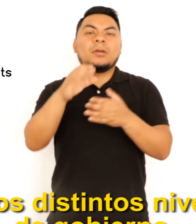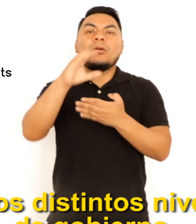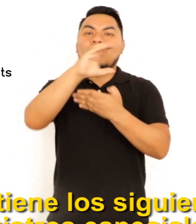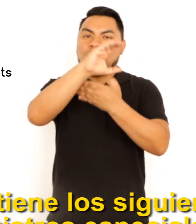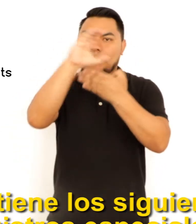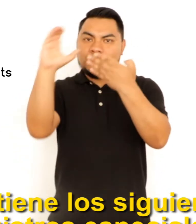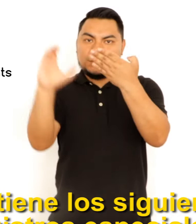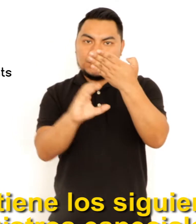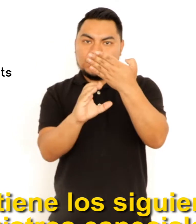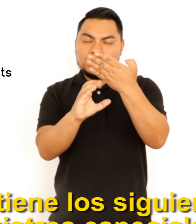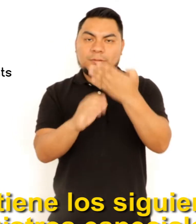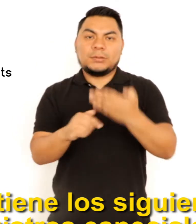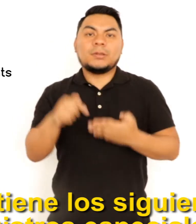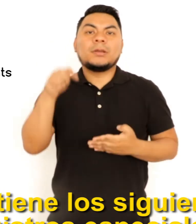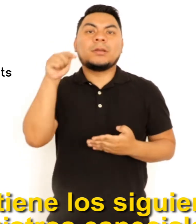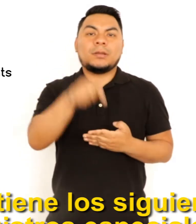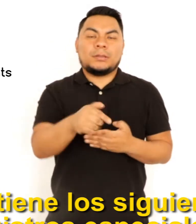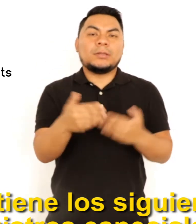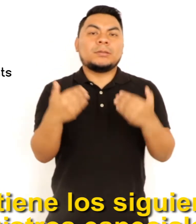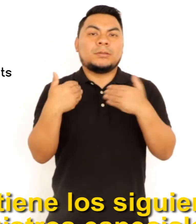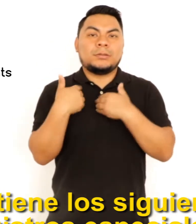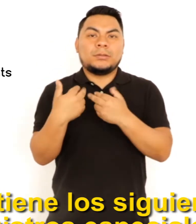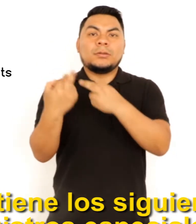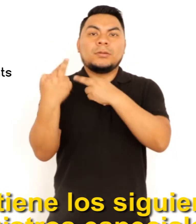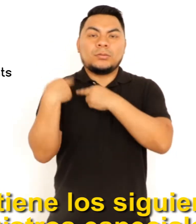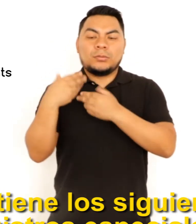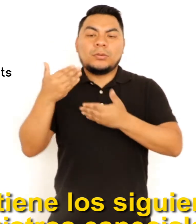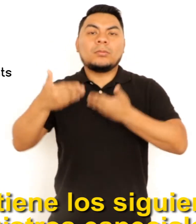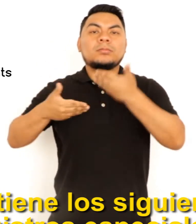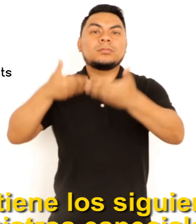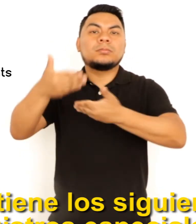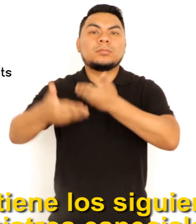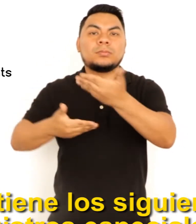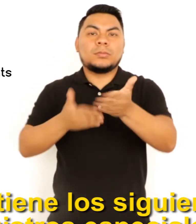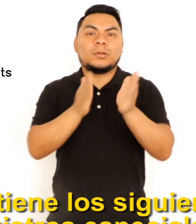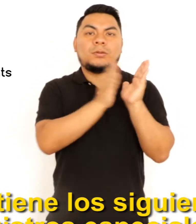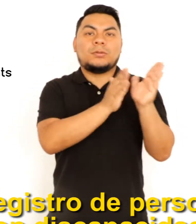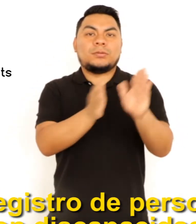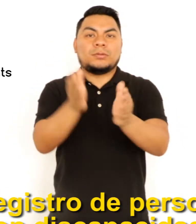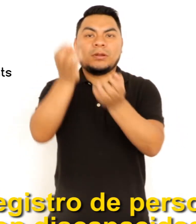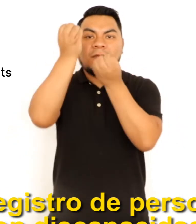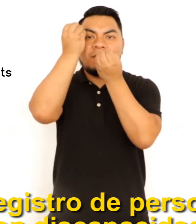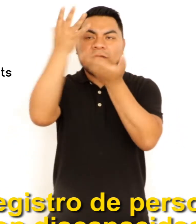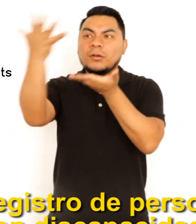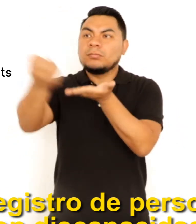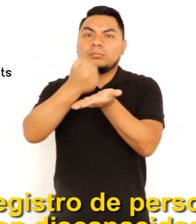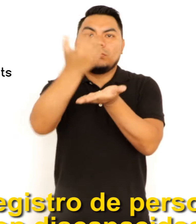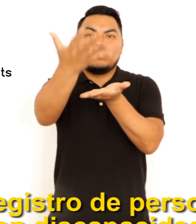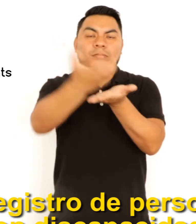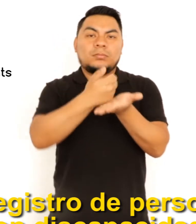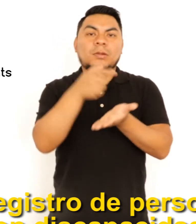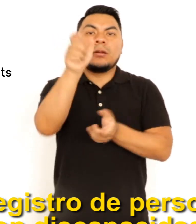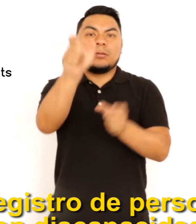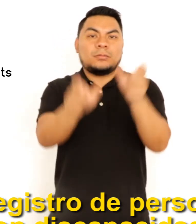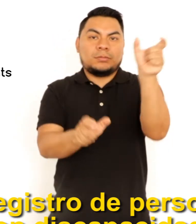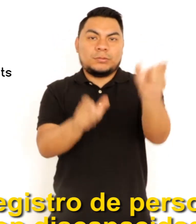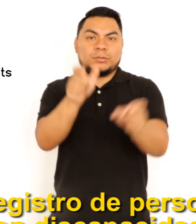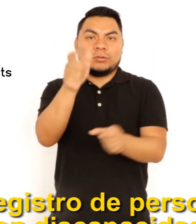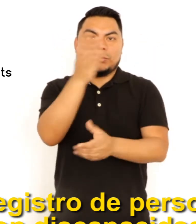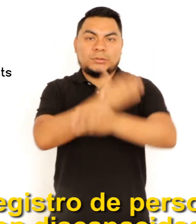Contiene los siguientes registros especiales. A. REGISTRO DE PERSONAS CON DISCAPACIDAD